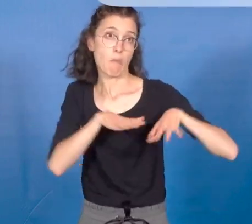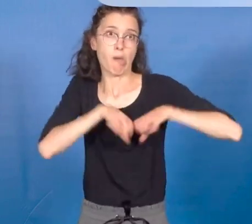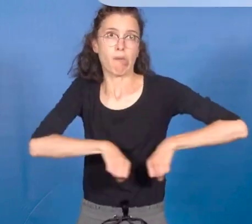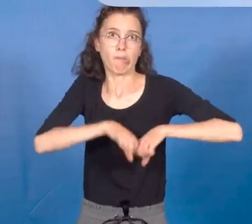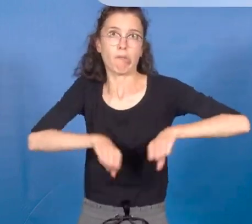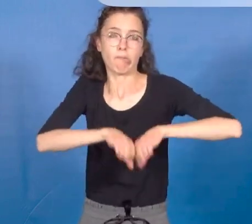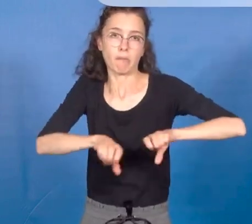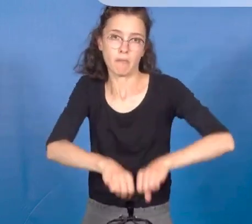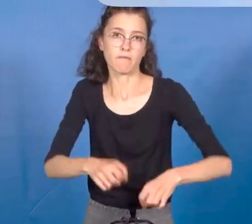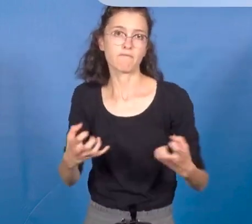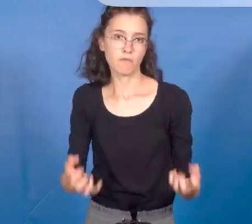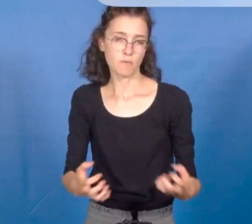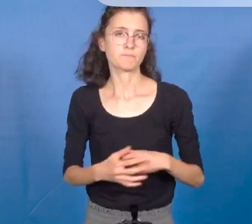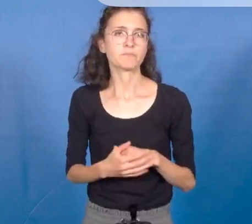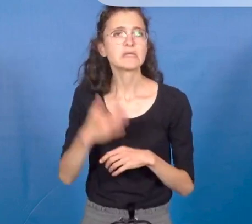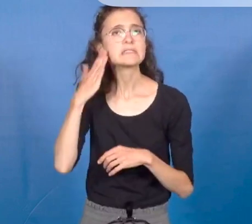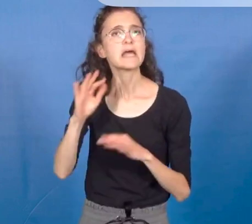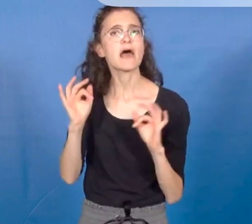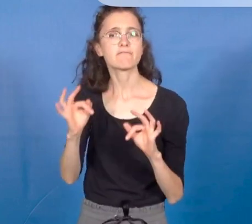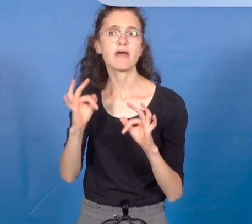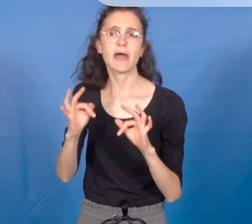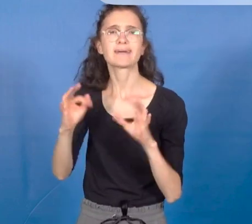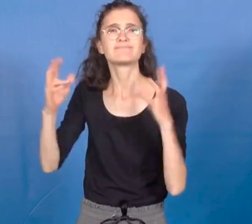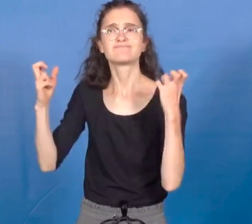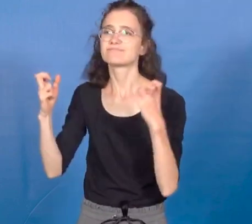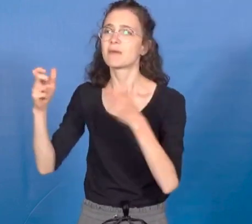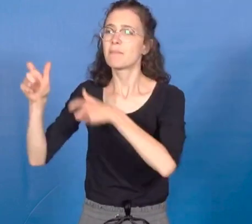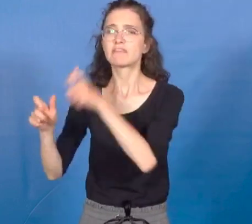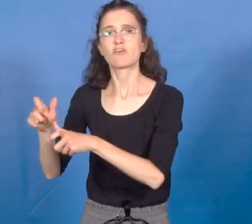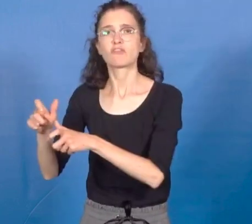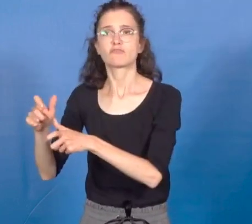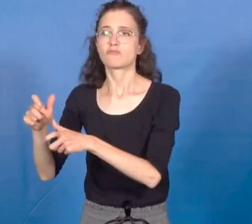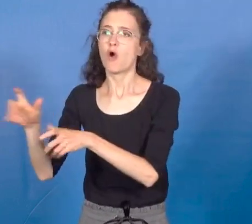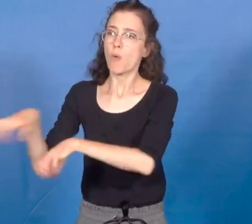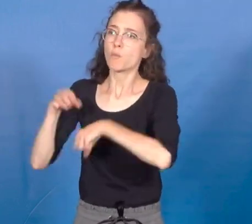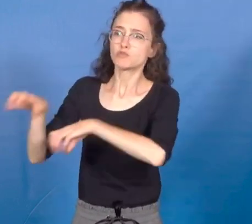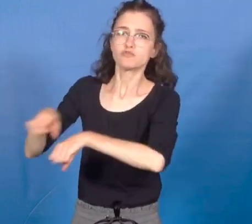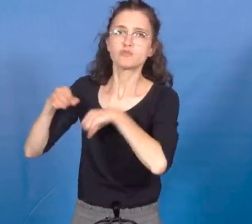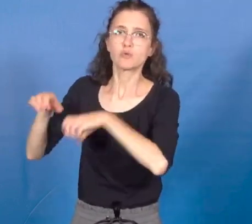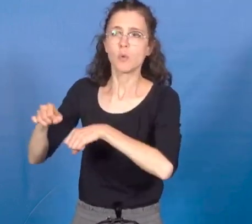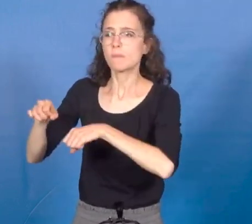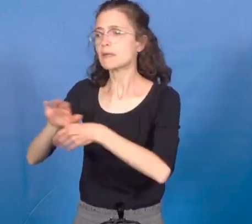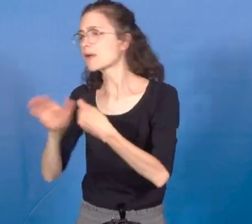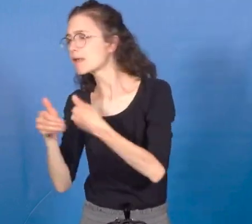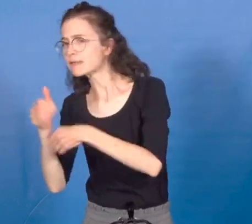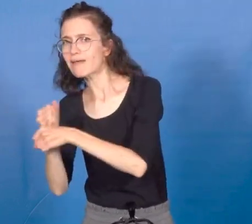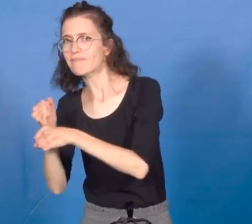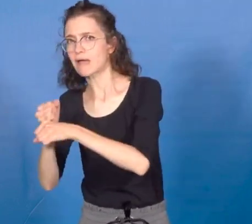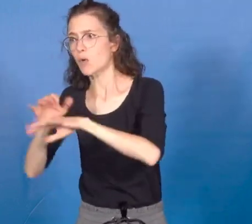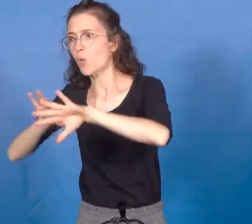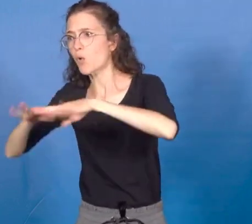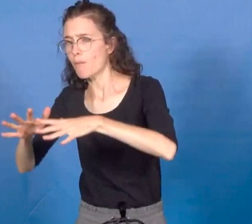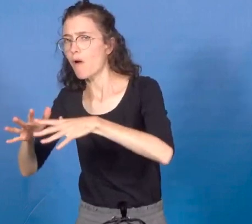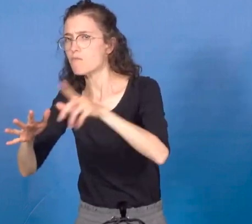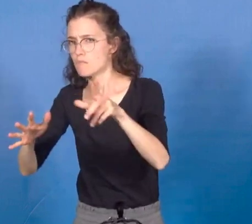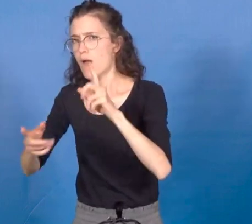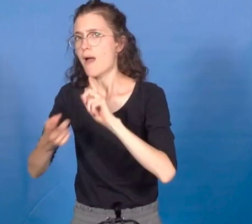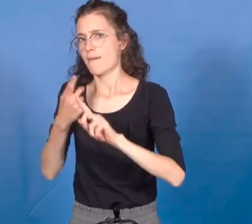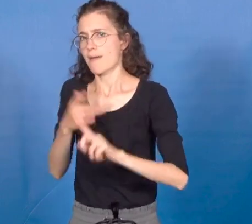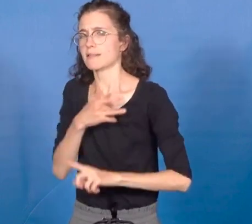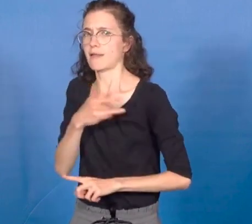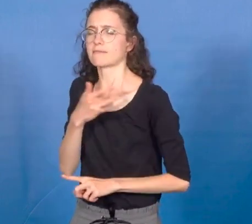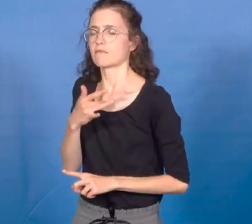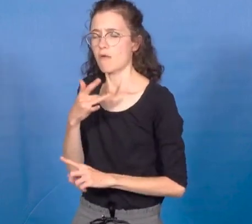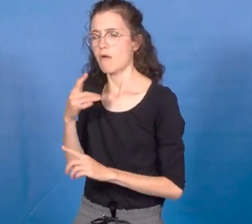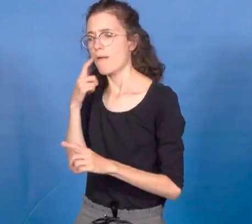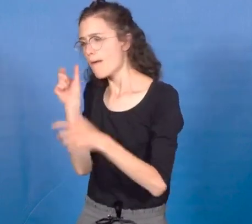de travail de la main-d'oeuvre également. Ça serait intéressant qu'il y ait des enquêtes là-dessus plus approfondies et que